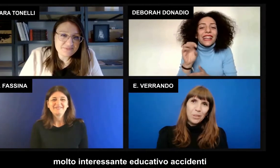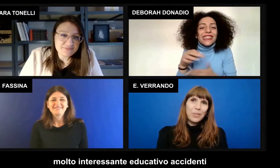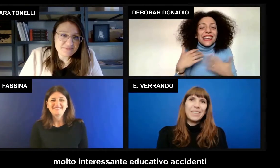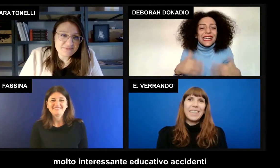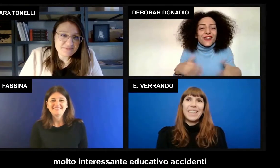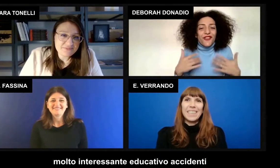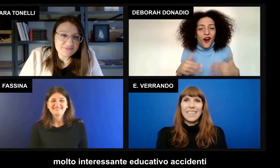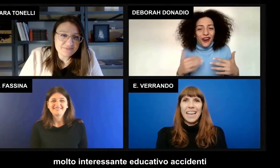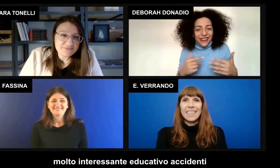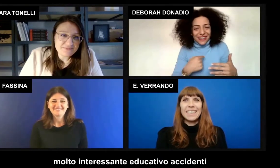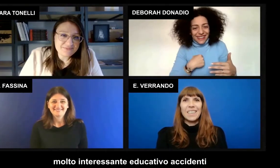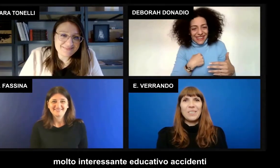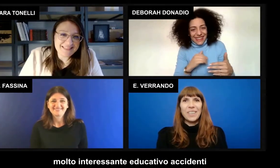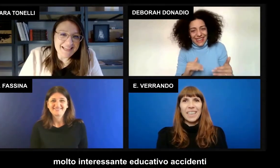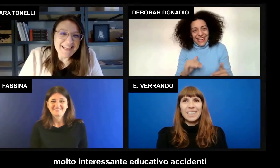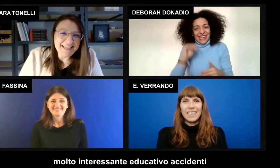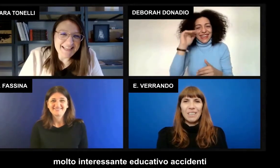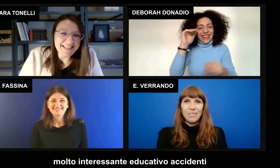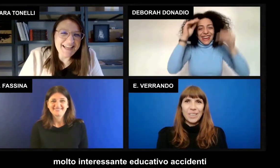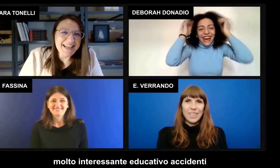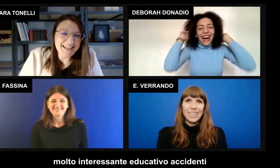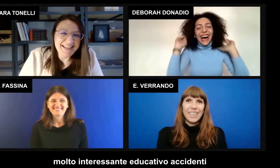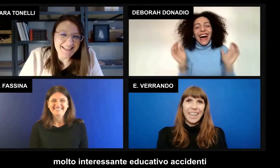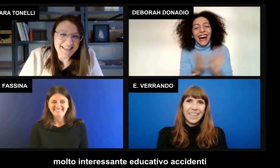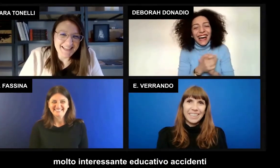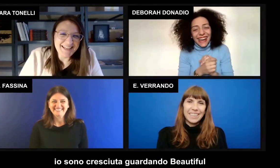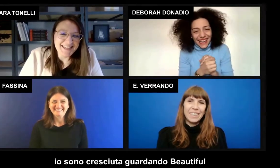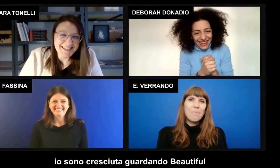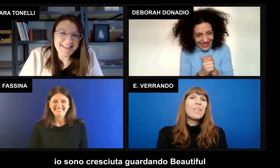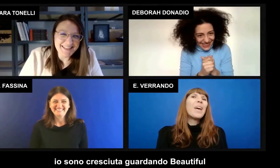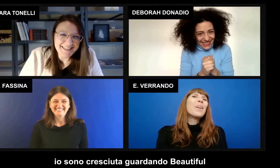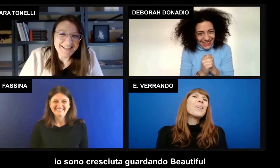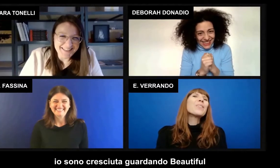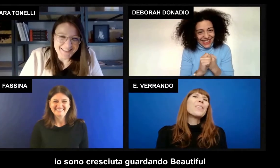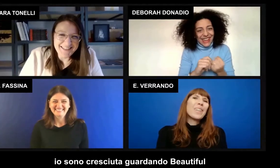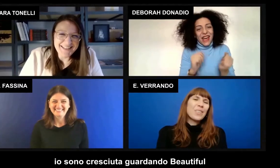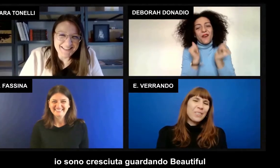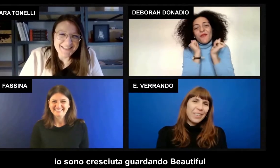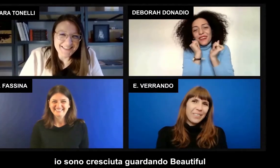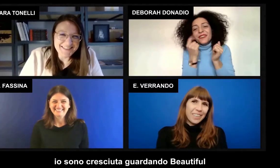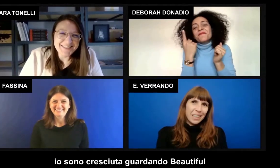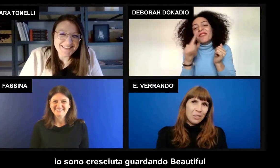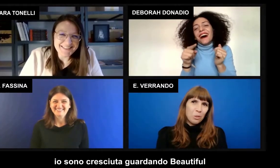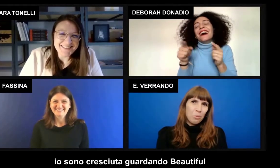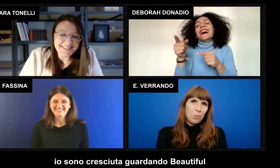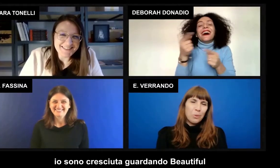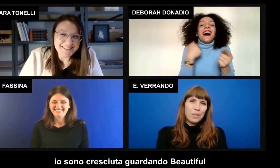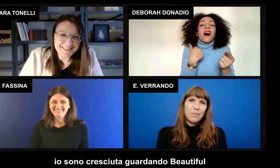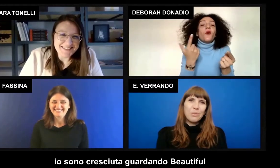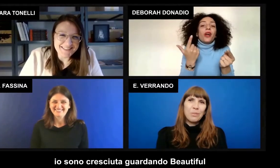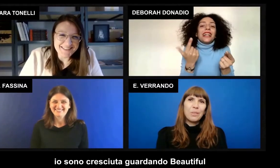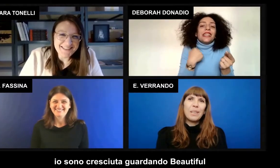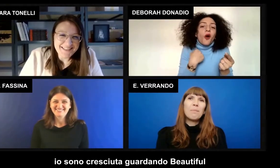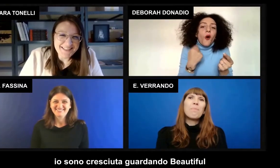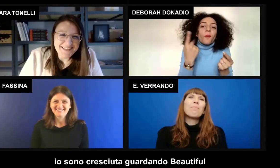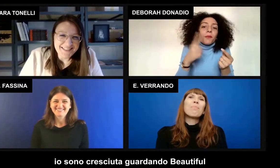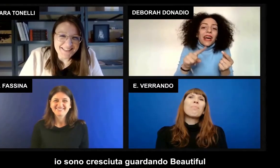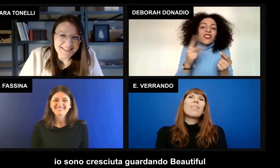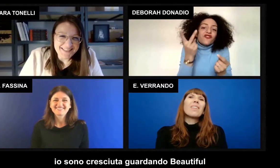Molto interessante, educativo, accidenti. Io sono cresciuta guardando Beautiful.